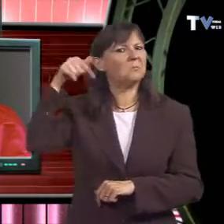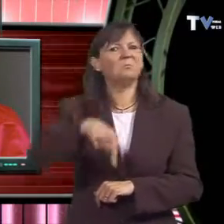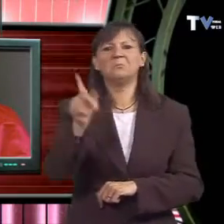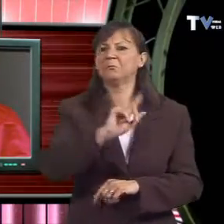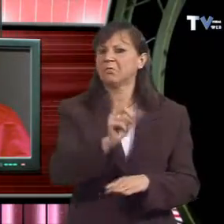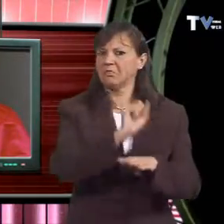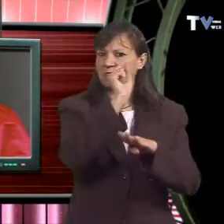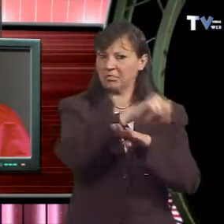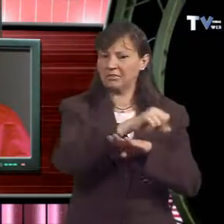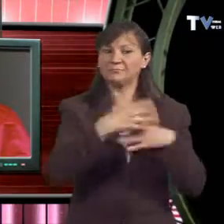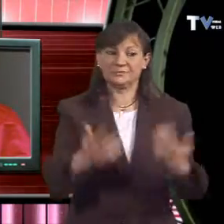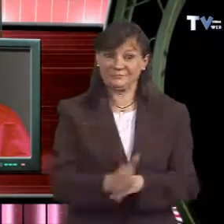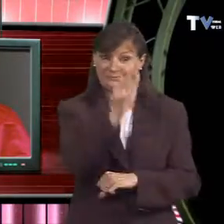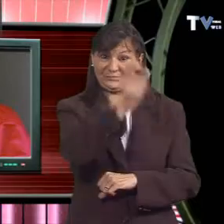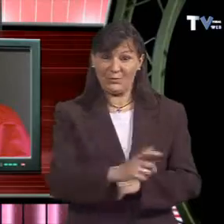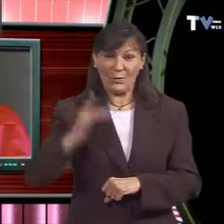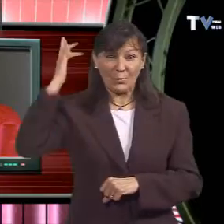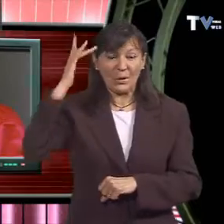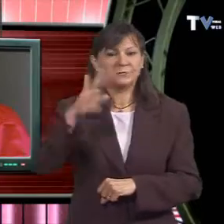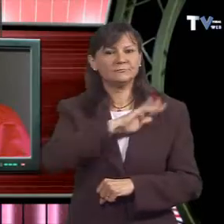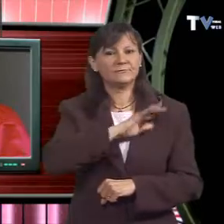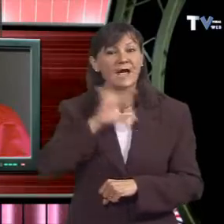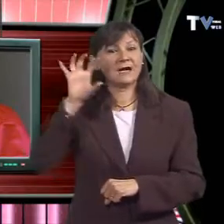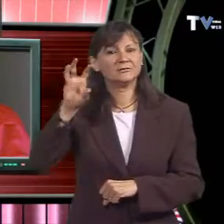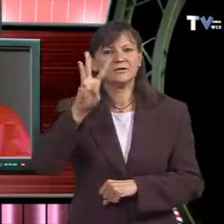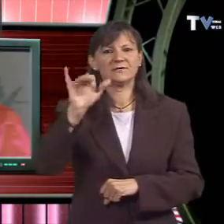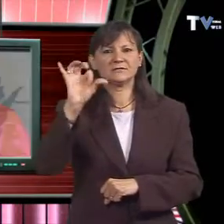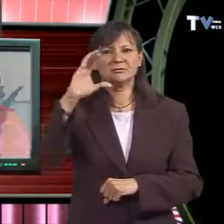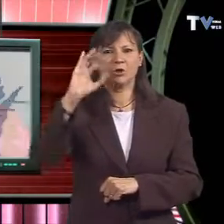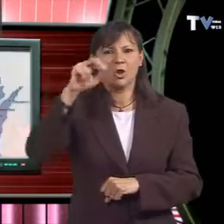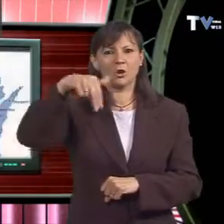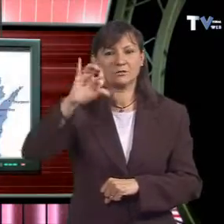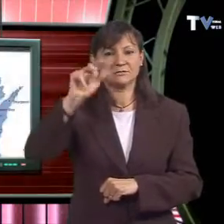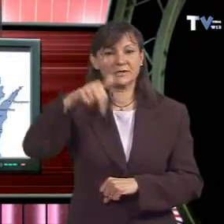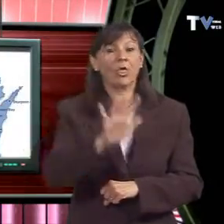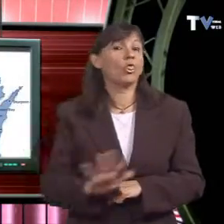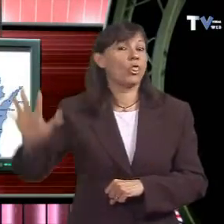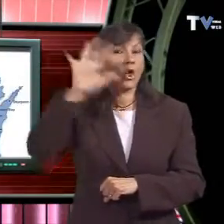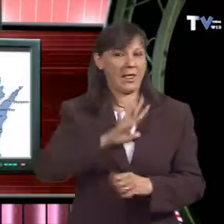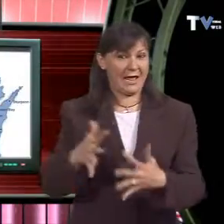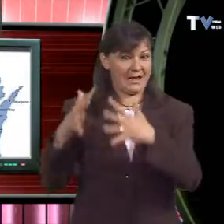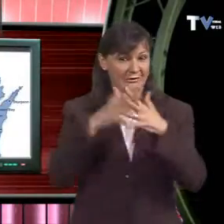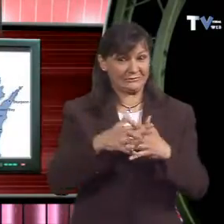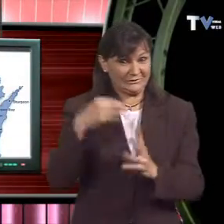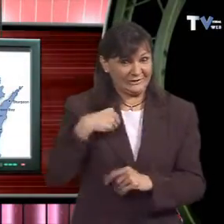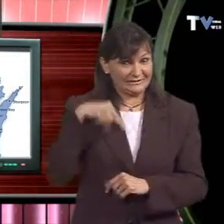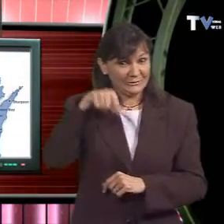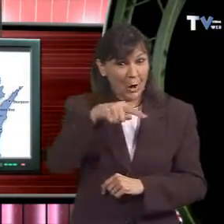No van prendre mesures contra un religiós de Wisconsin que va abusar sexualment del